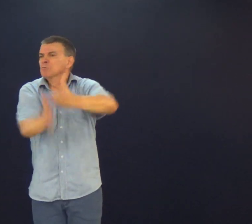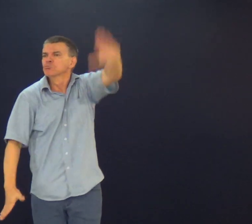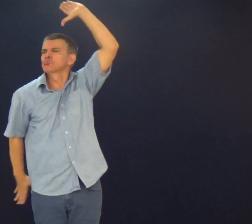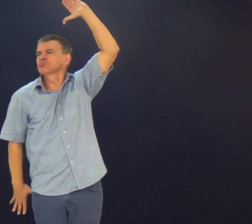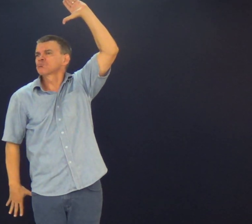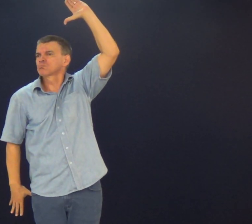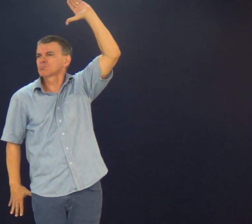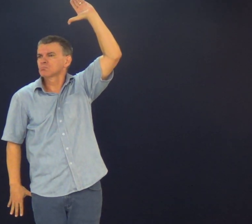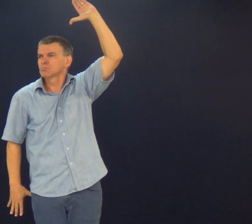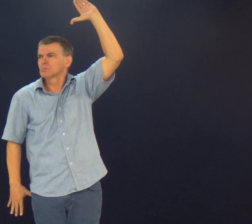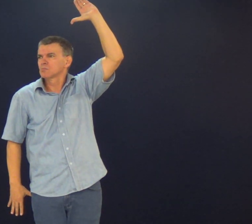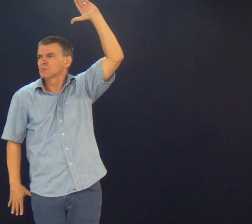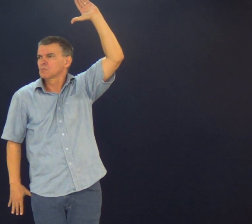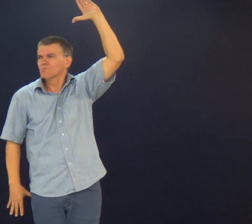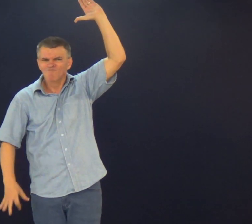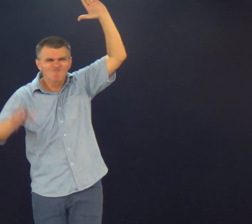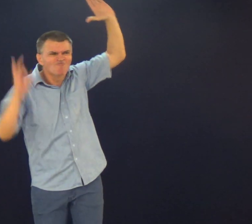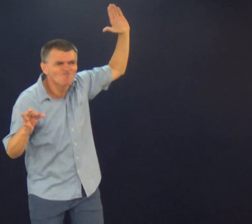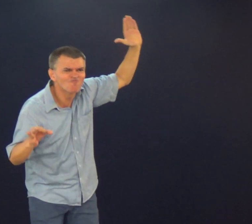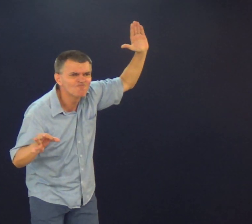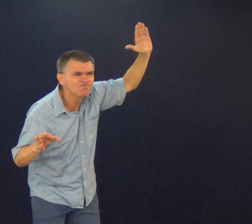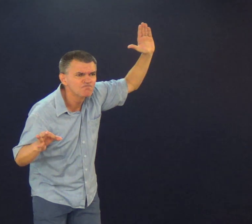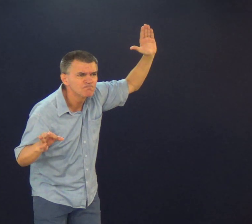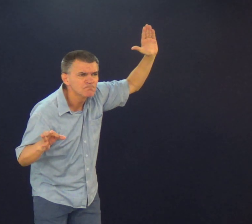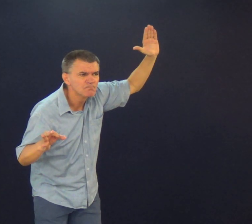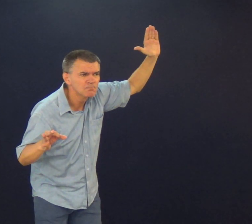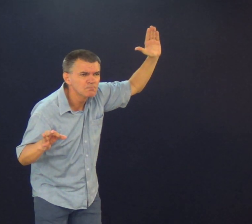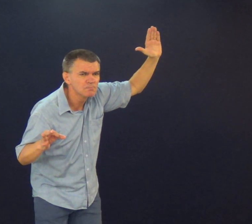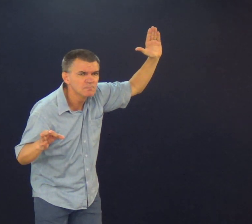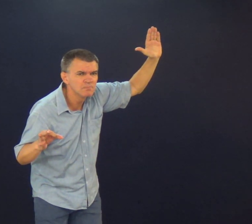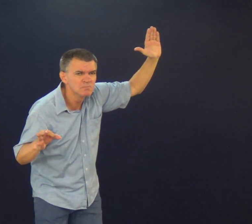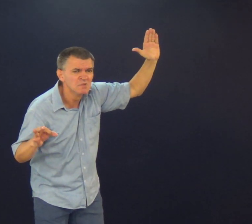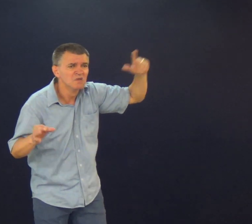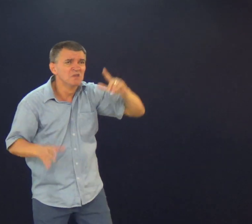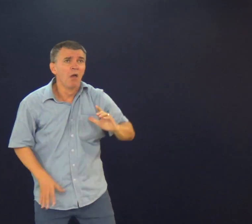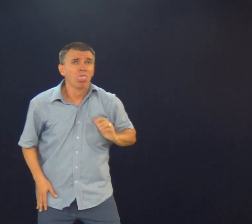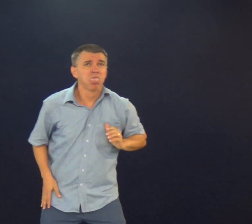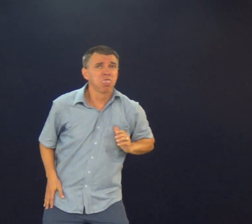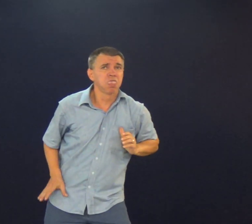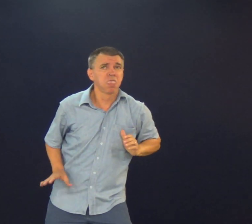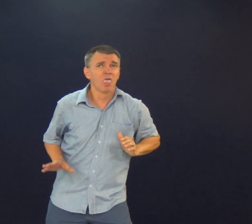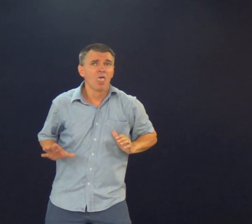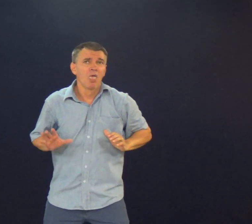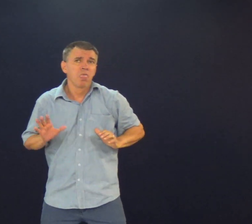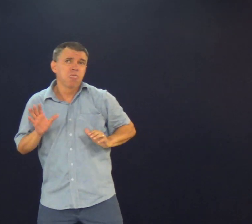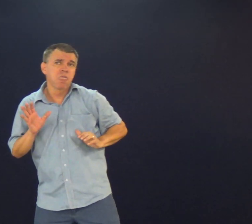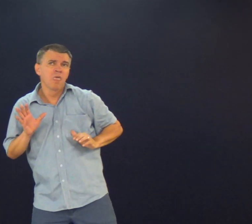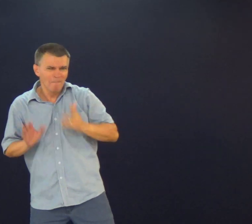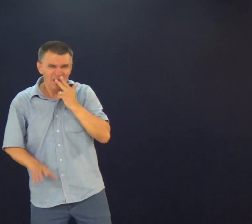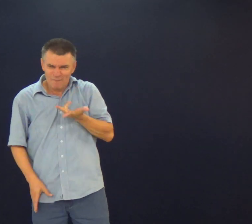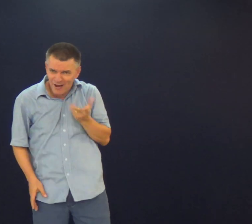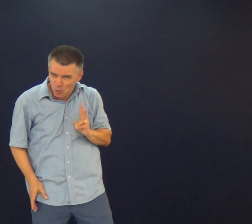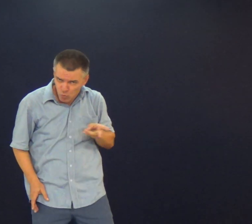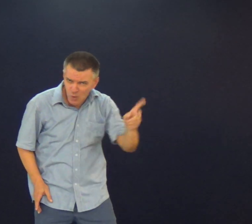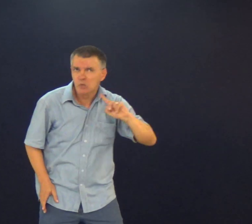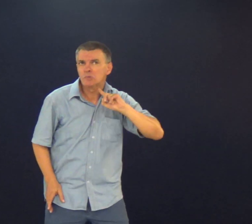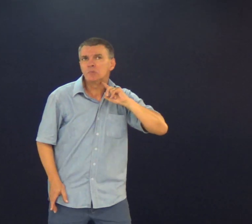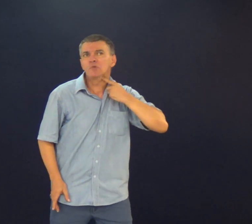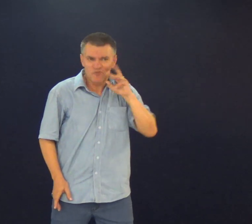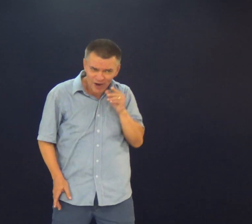De roubar De fazer coisa errada Ergue a sua mão Você tem que ter certeza disso também Ai, será que eu levanto? Será que ele não levanta?